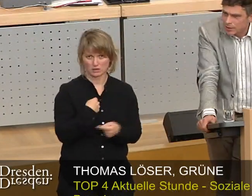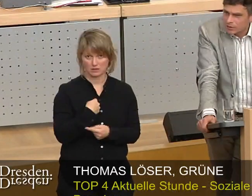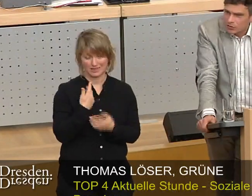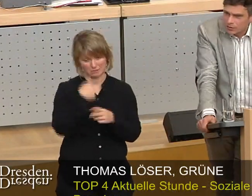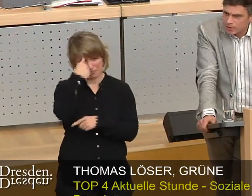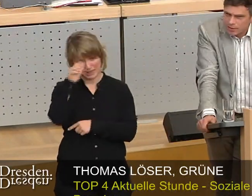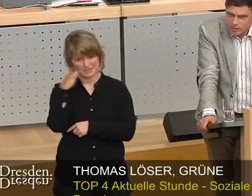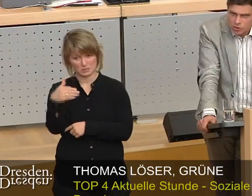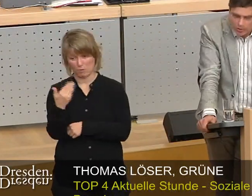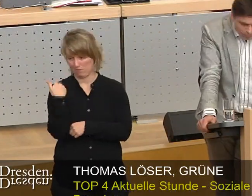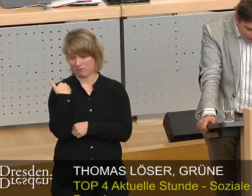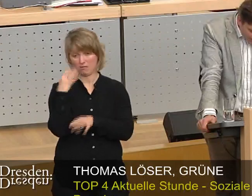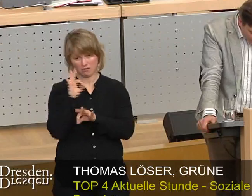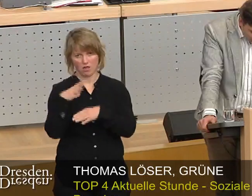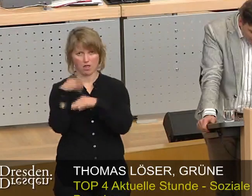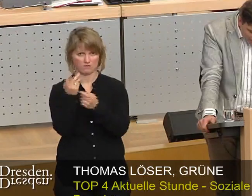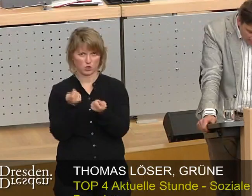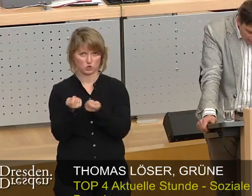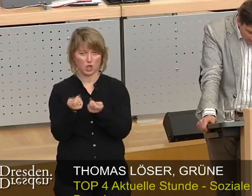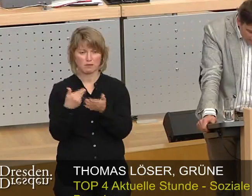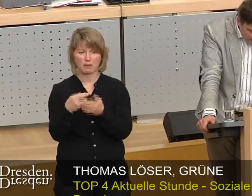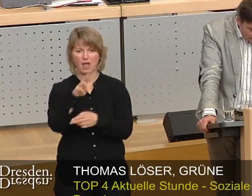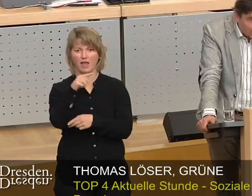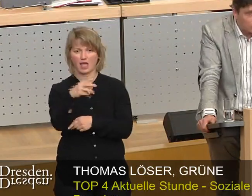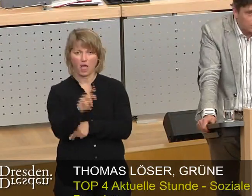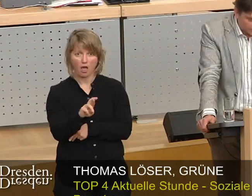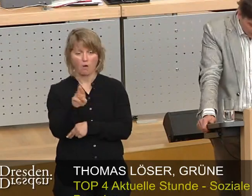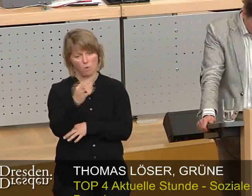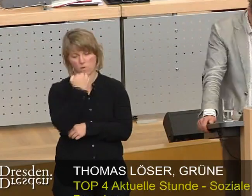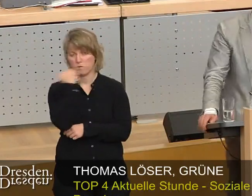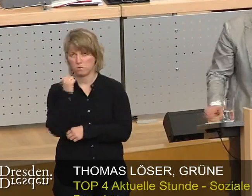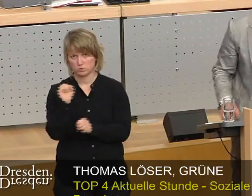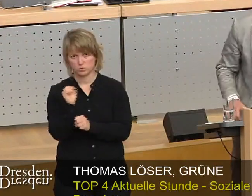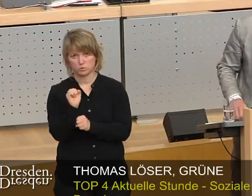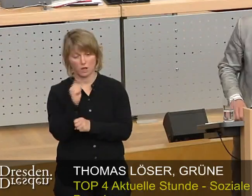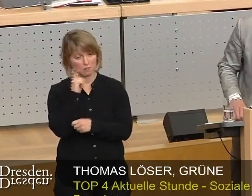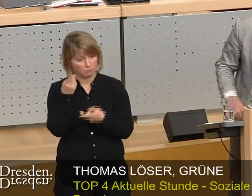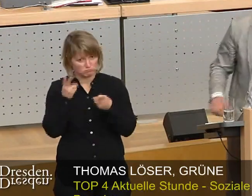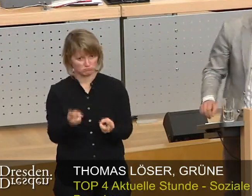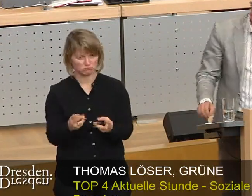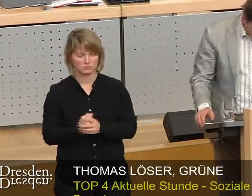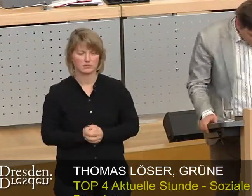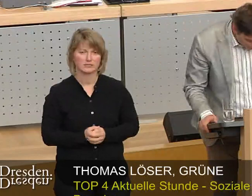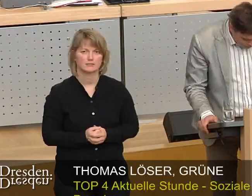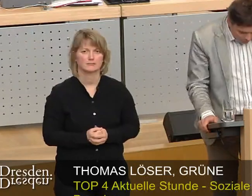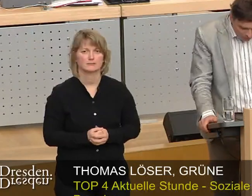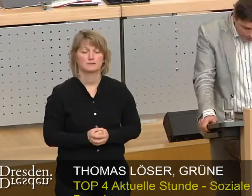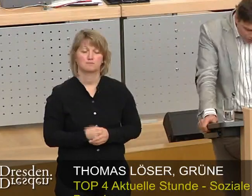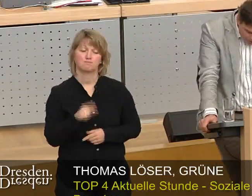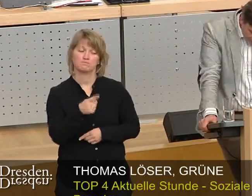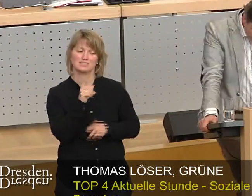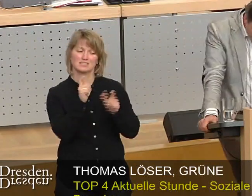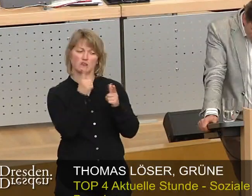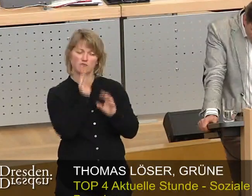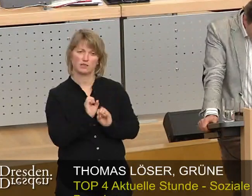wird seit kurzer Zeit gesteuert. Unter anderem von RGR und das sehr radikal und wie ich finde vollkommen zu Recht. Die Gründung zu einer